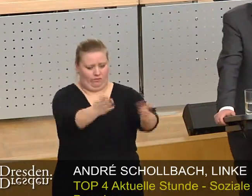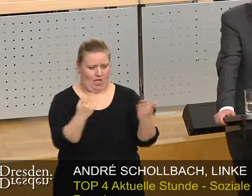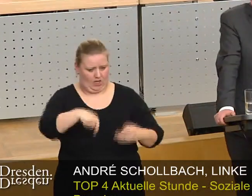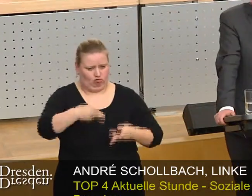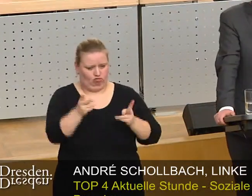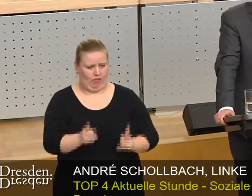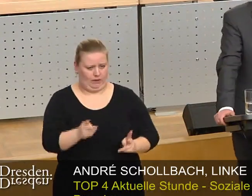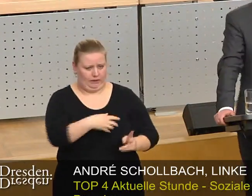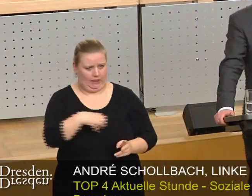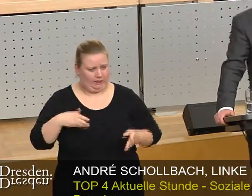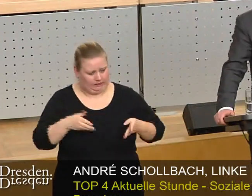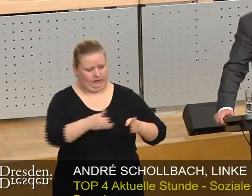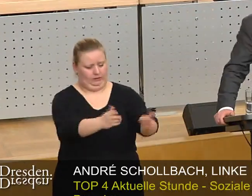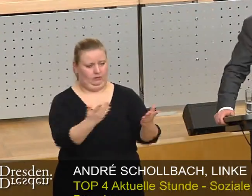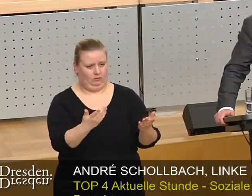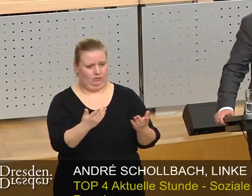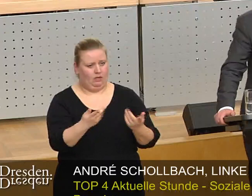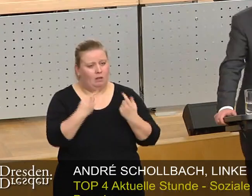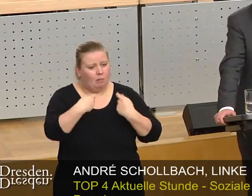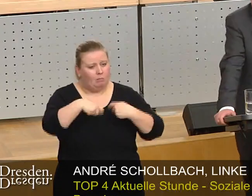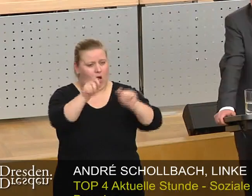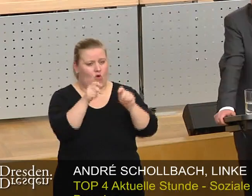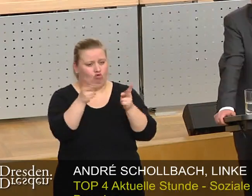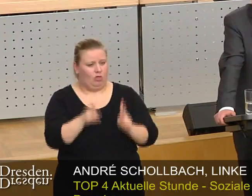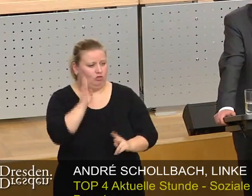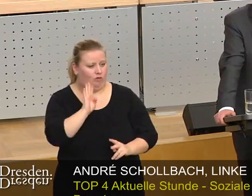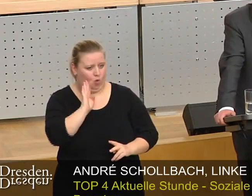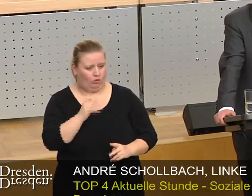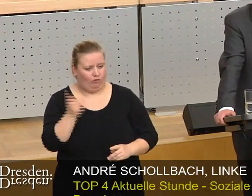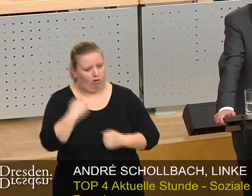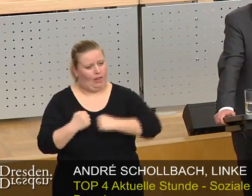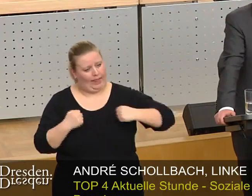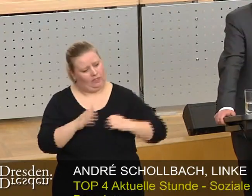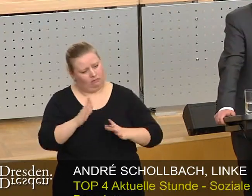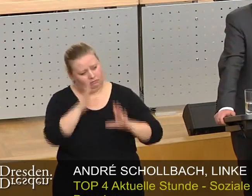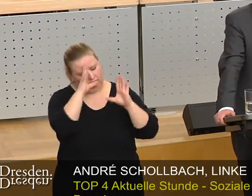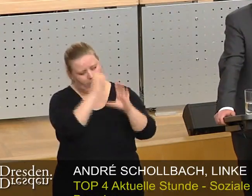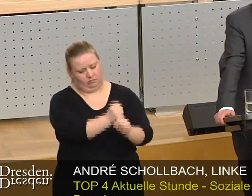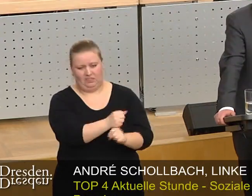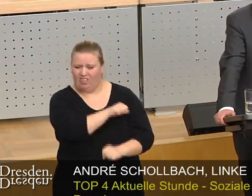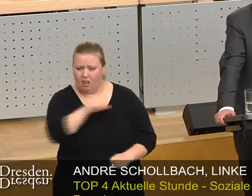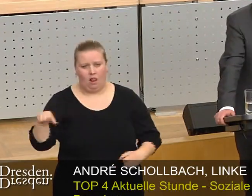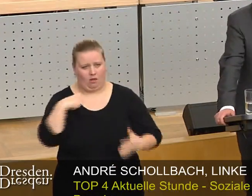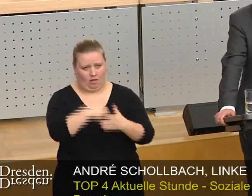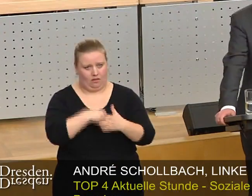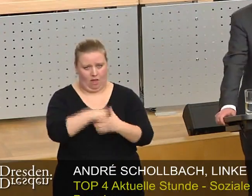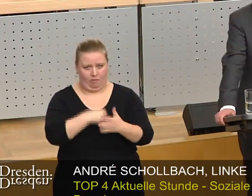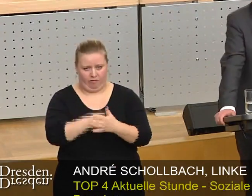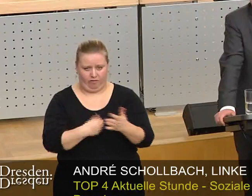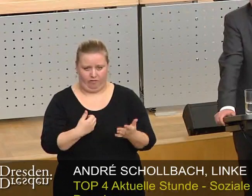dieser Stadt. Der Bau städtischer Wohnungen ist ein Herzensanliegen der Linken. Wir haben lange dafür gekämpft,